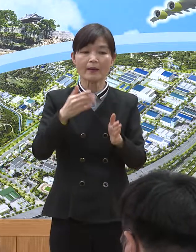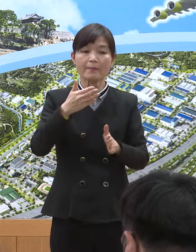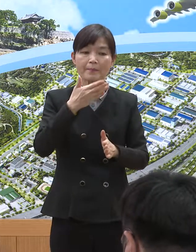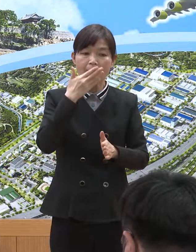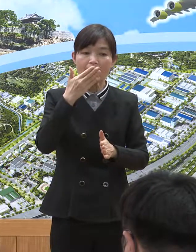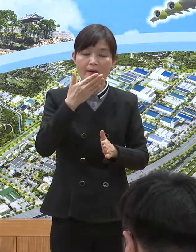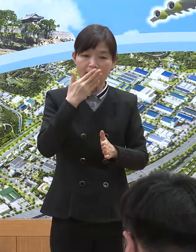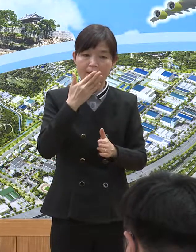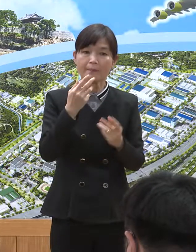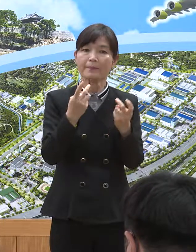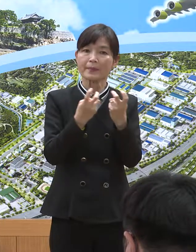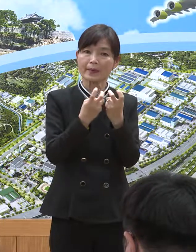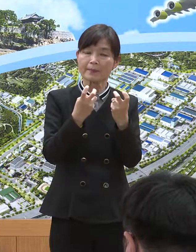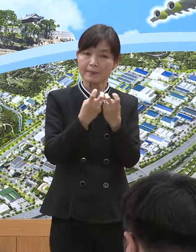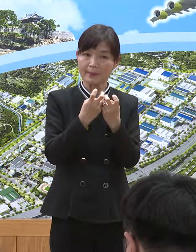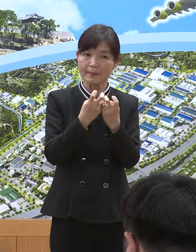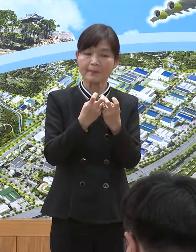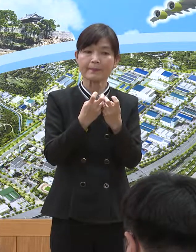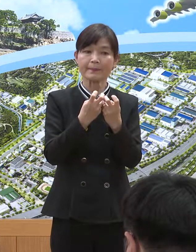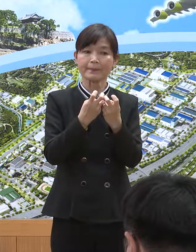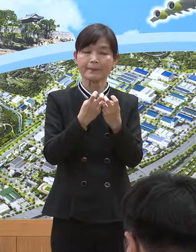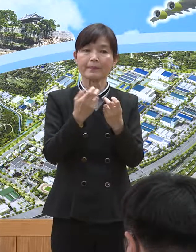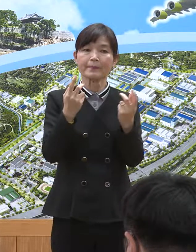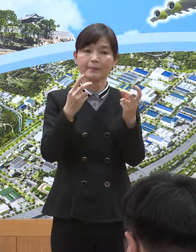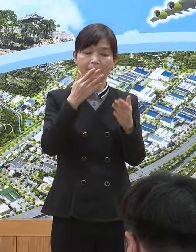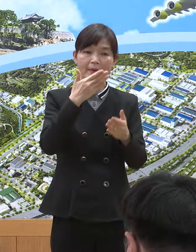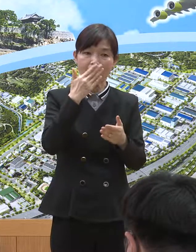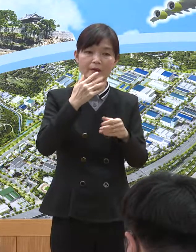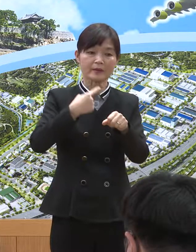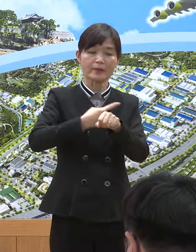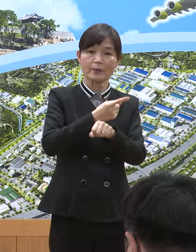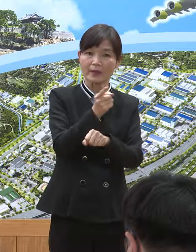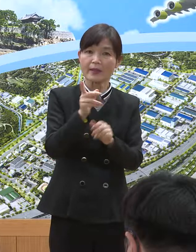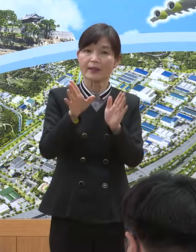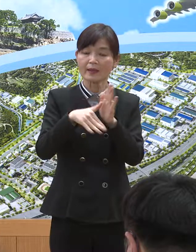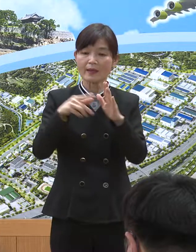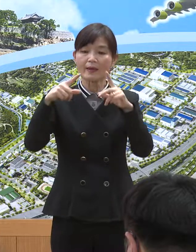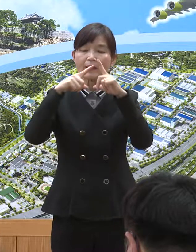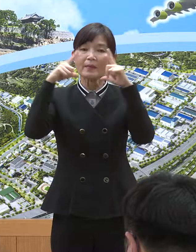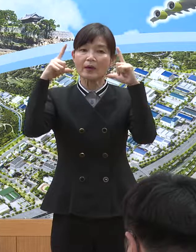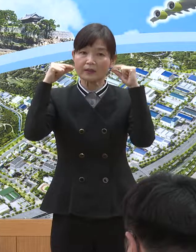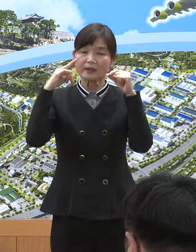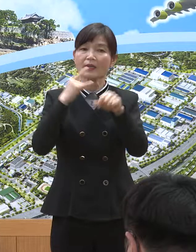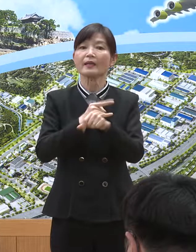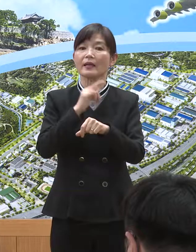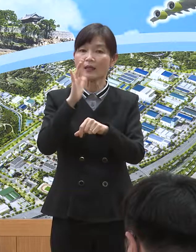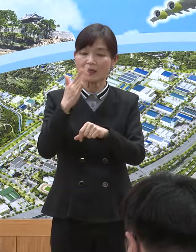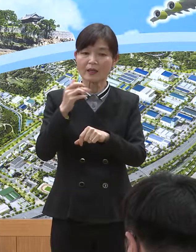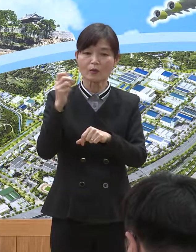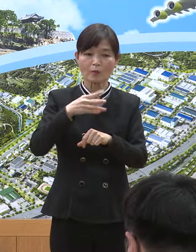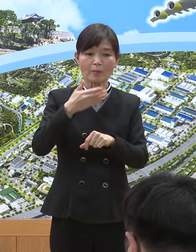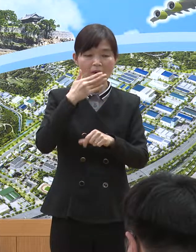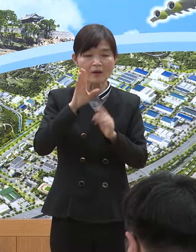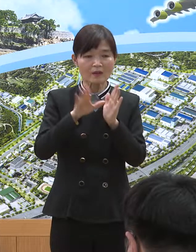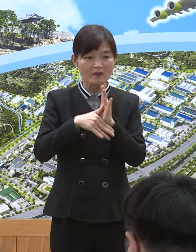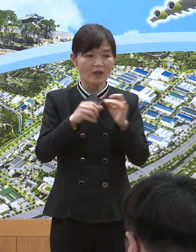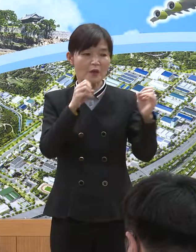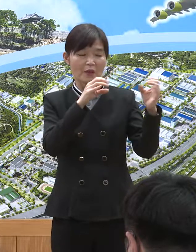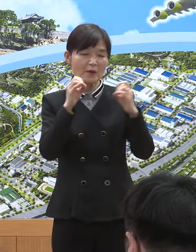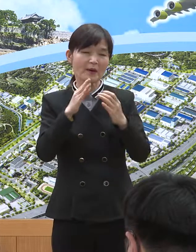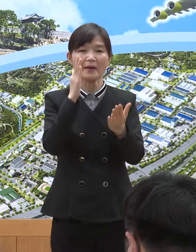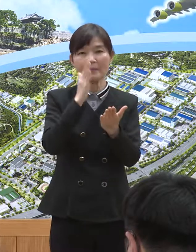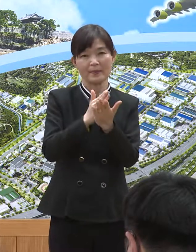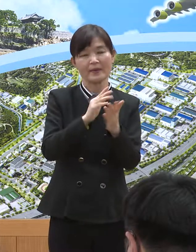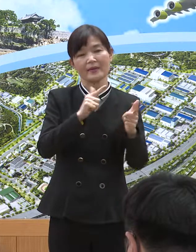섭취 시 외에는 상시 마스크 착용, 취식 중 대화 및 이동 자제 등 기본 수칙을